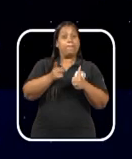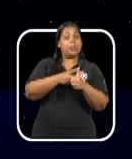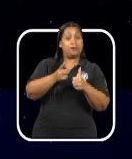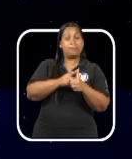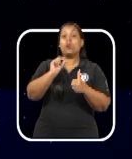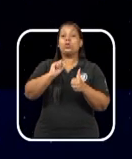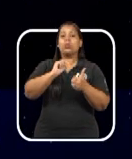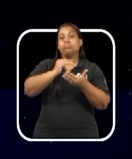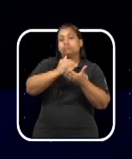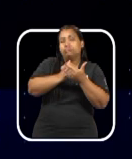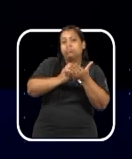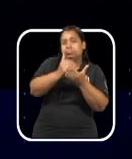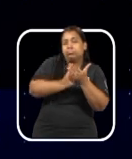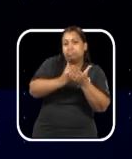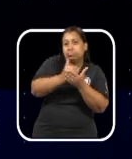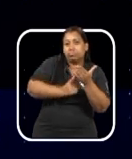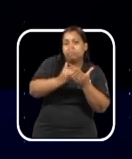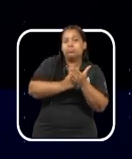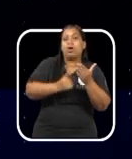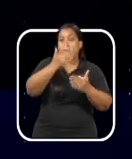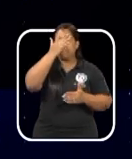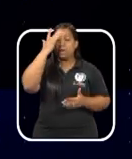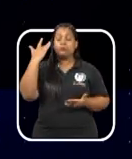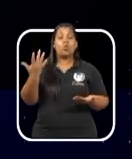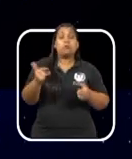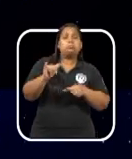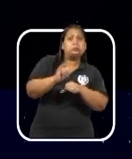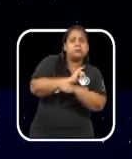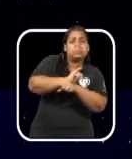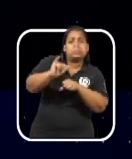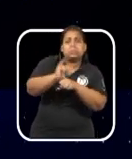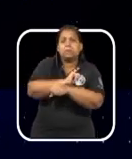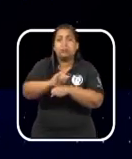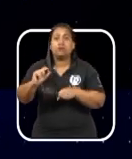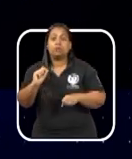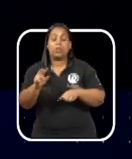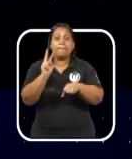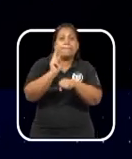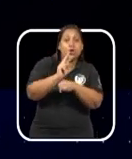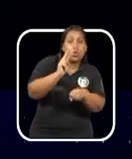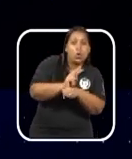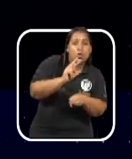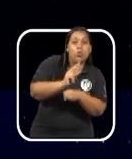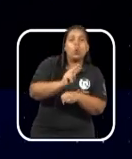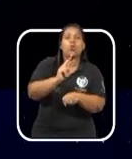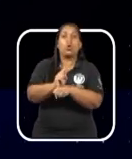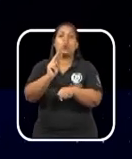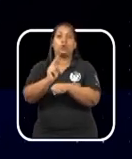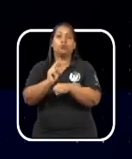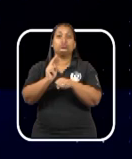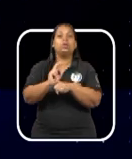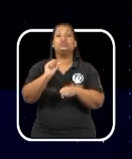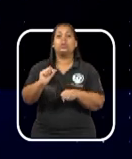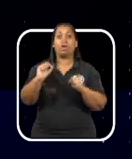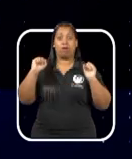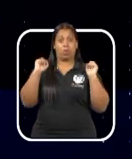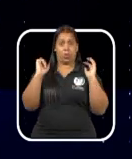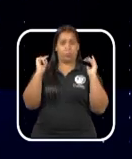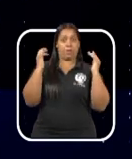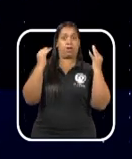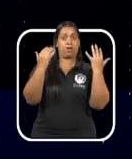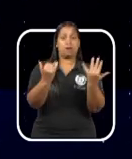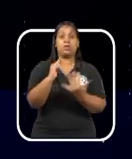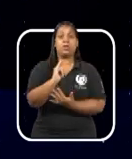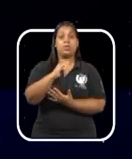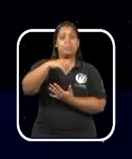isenção parcial do imposto para quem adotar medidas que preservem, protejam e recuperem o meio ambiente, o chamado